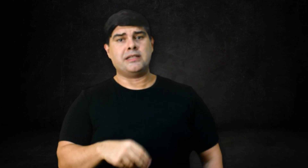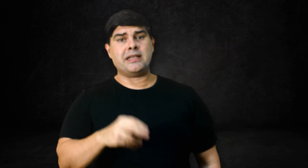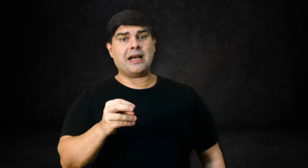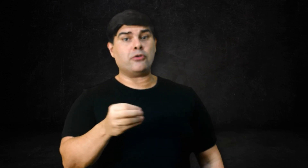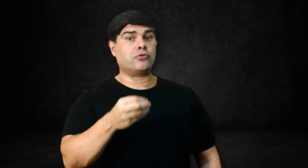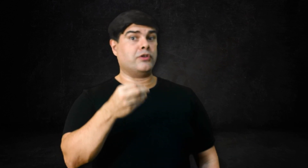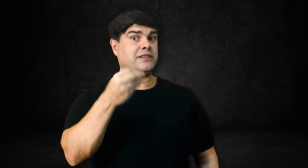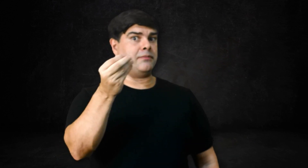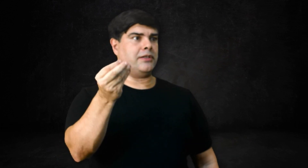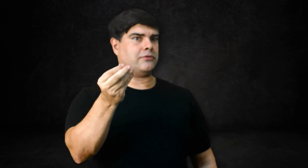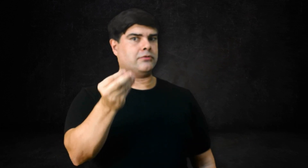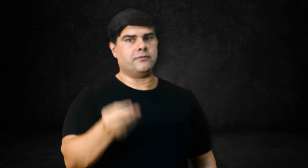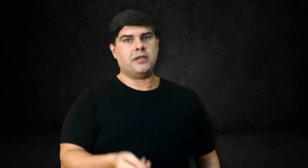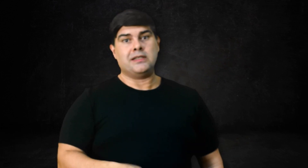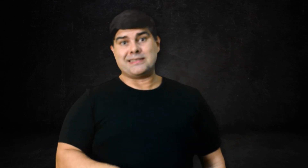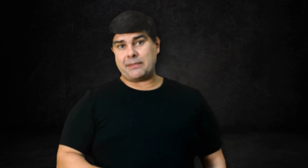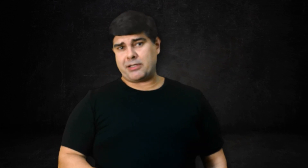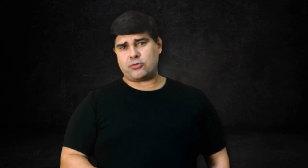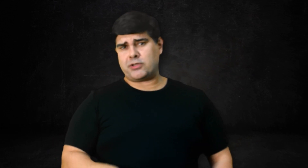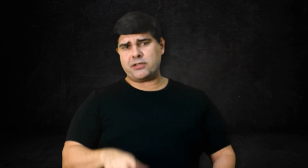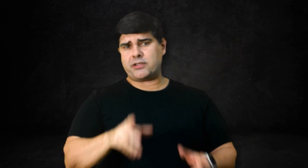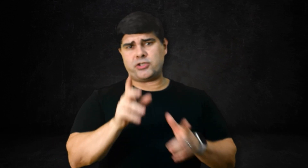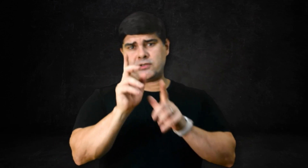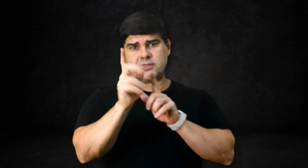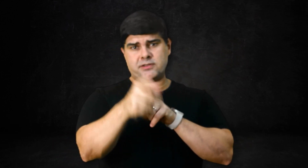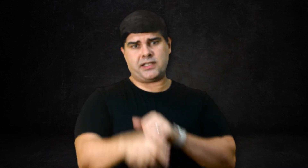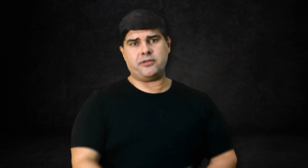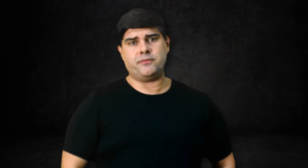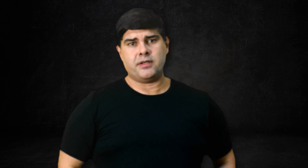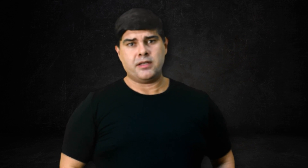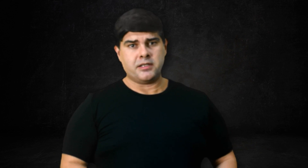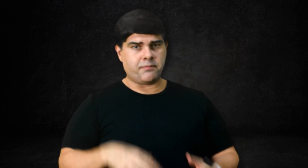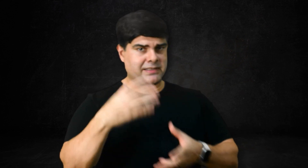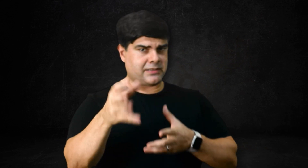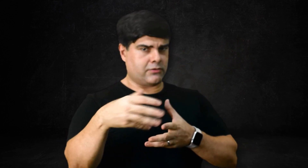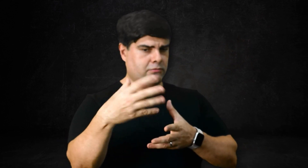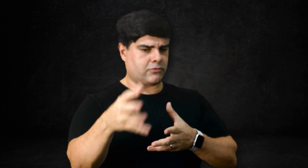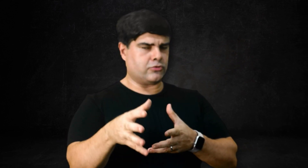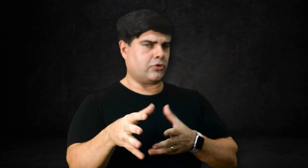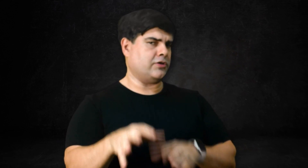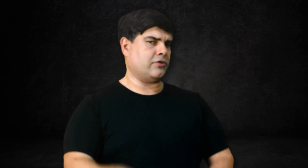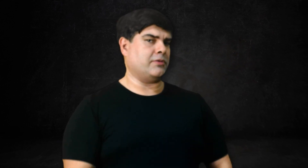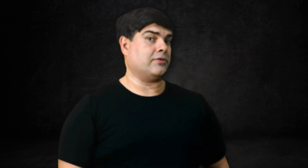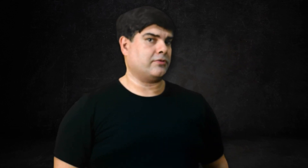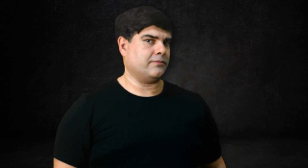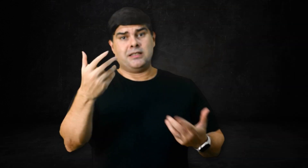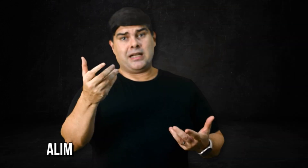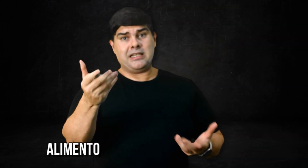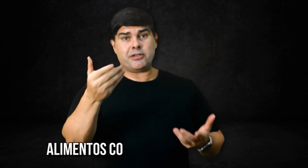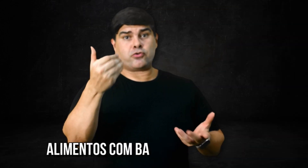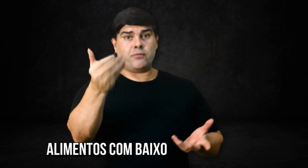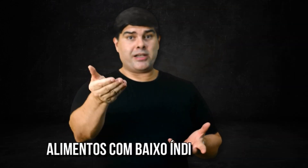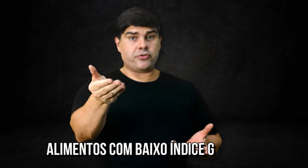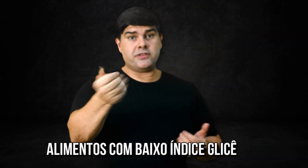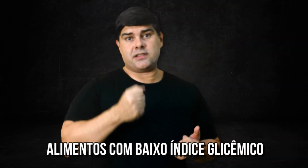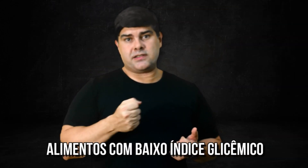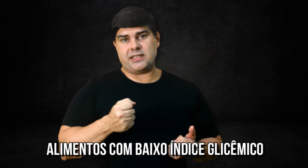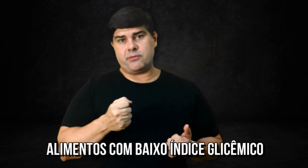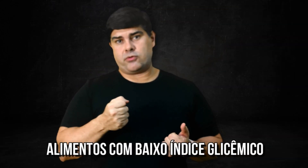Tenha autoconhecimento. Saiba tudo aquilo que tira você do cérebro. E passe a ter um controle sobre isso. Alimentos com baixo índice glicêmico.